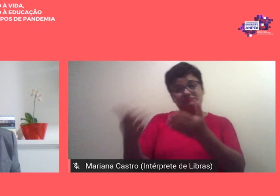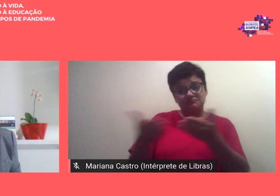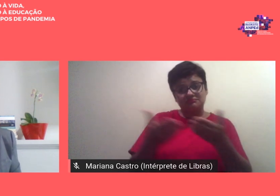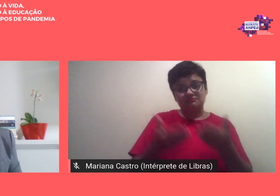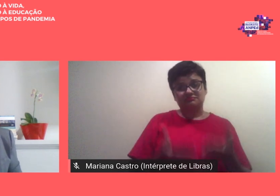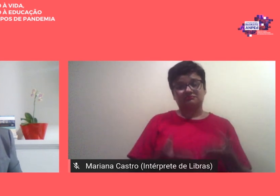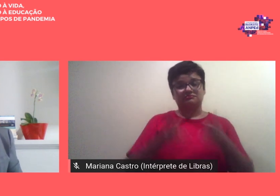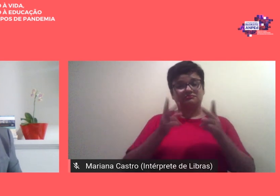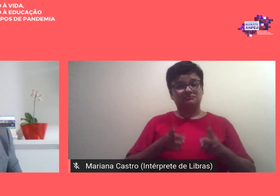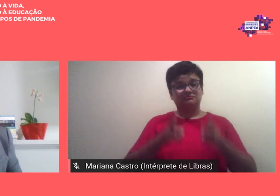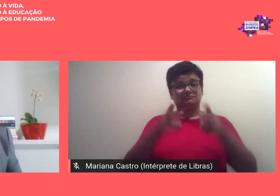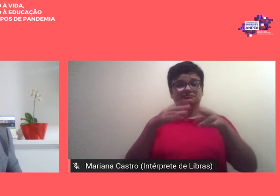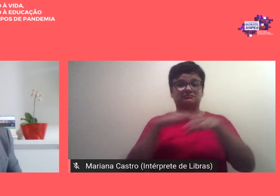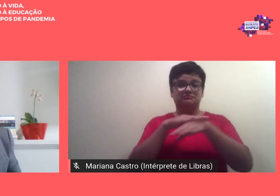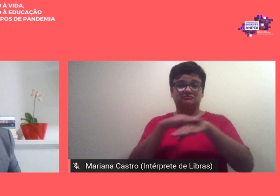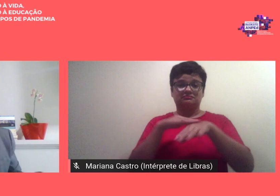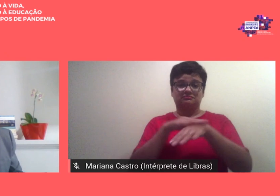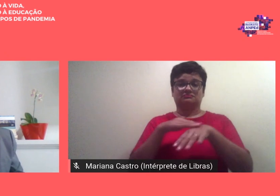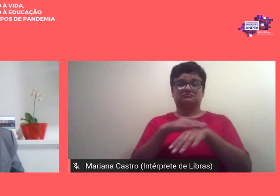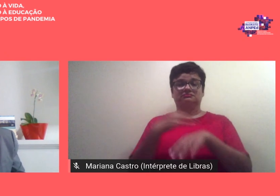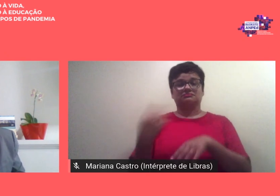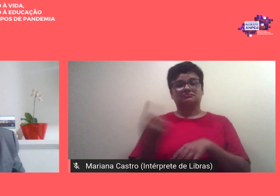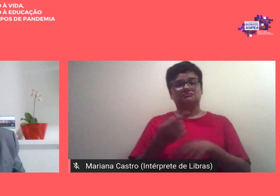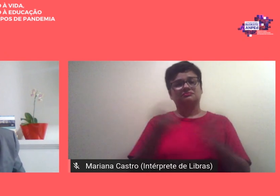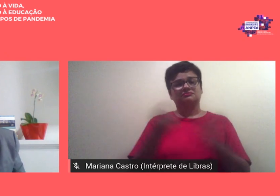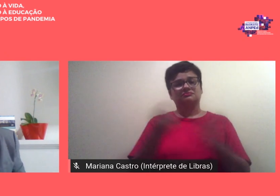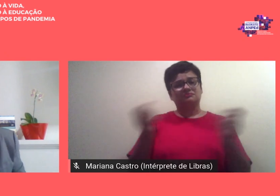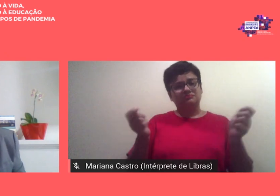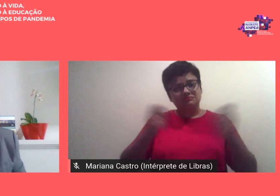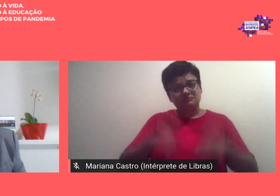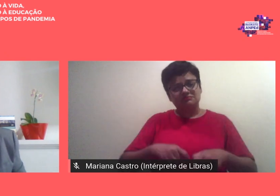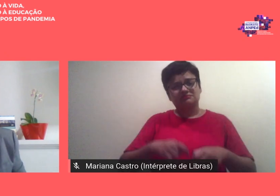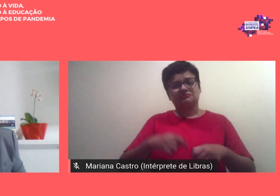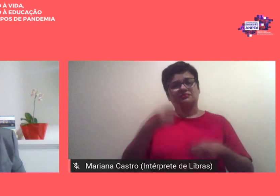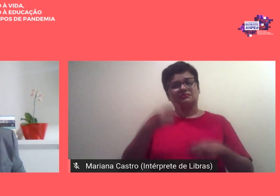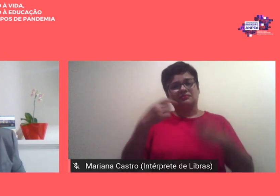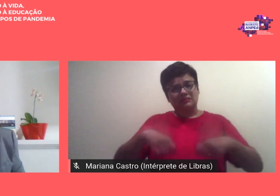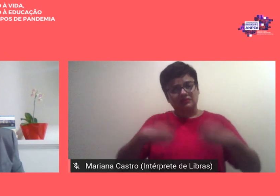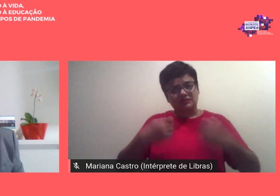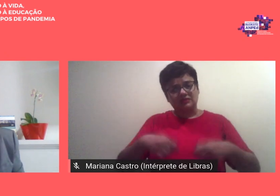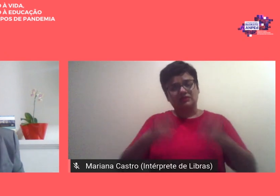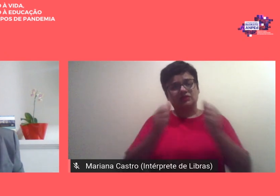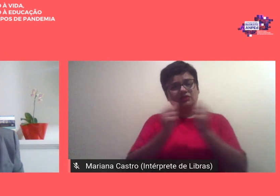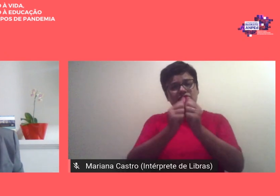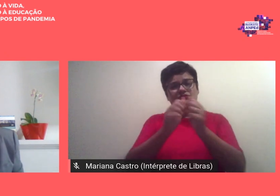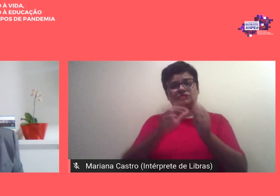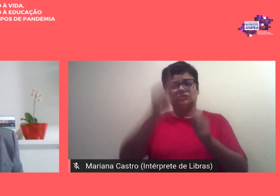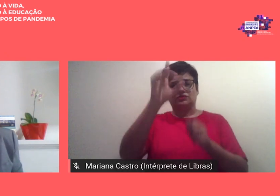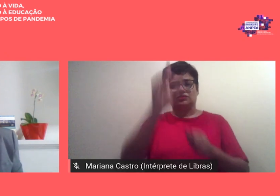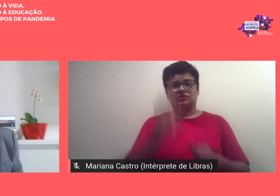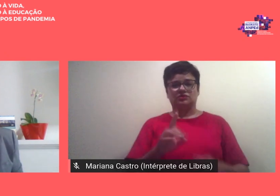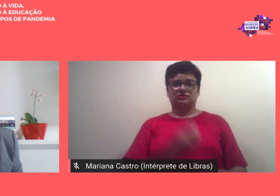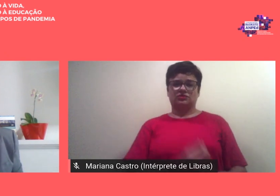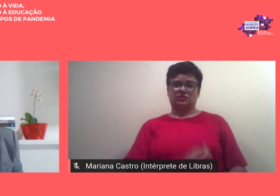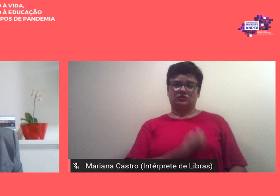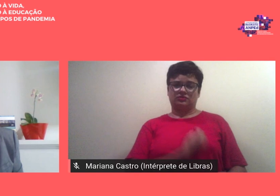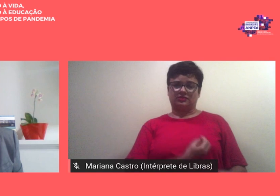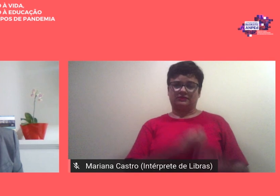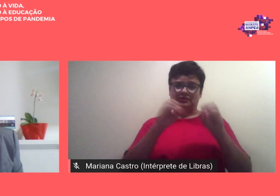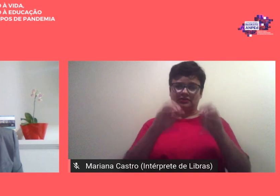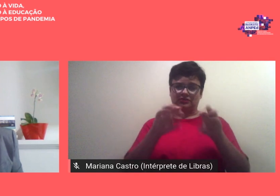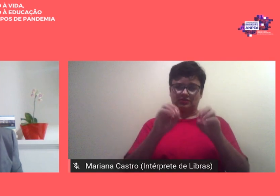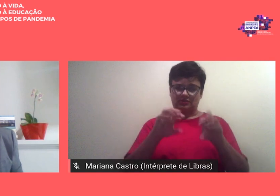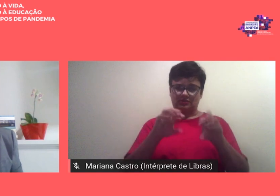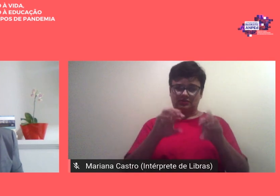conversas que nós possamos nutrir as lutas necessárias em torno do direito à vida e à educação